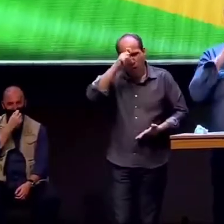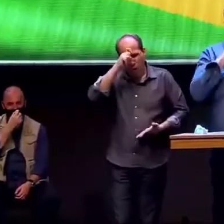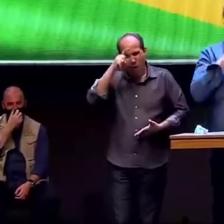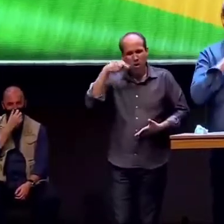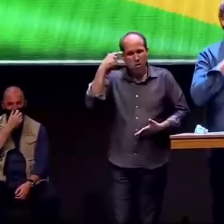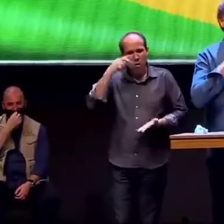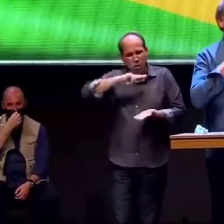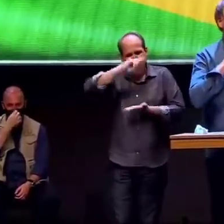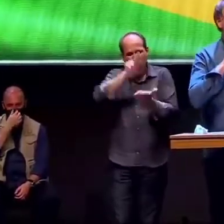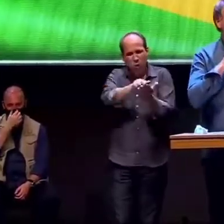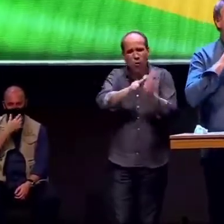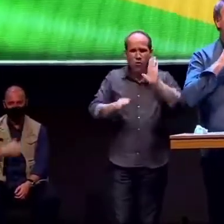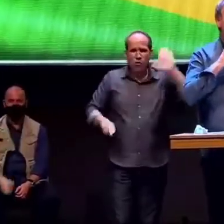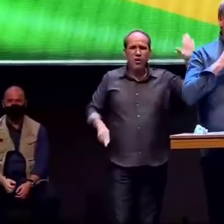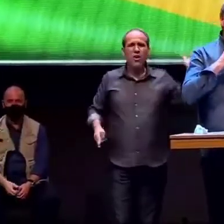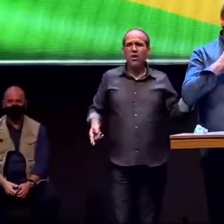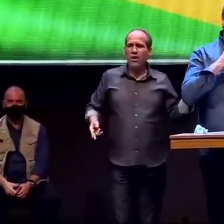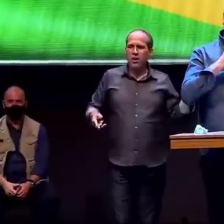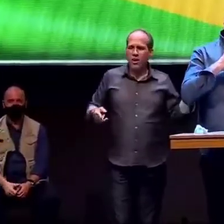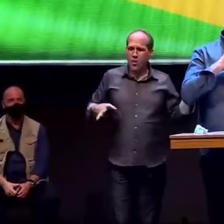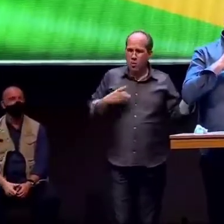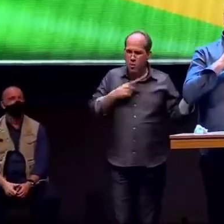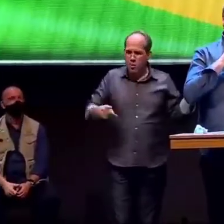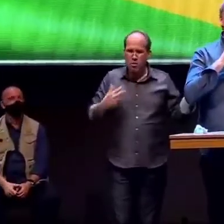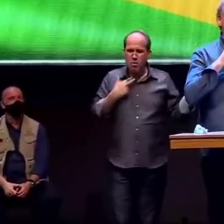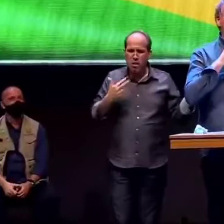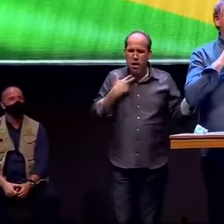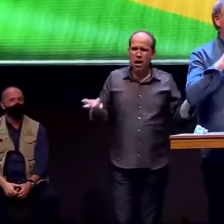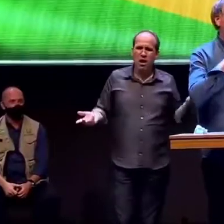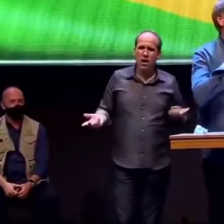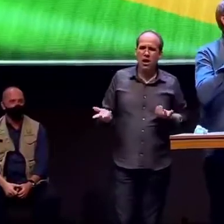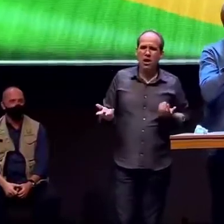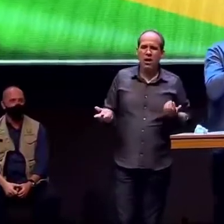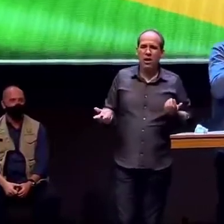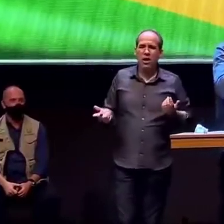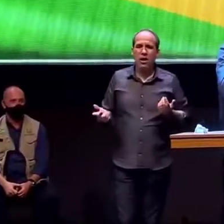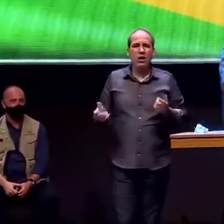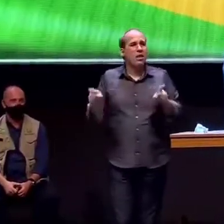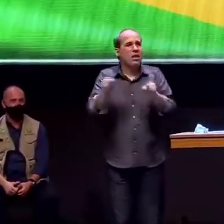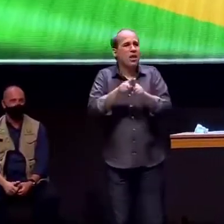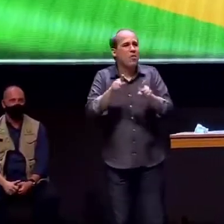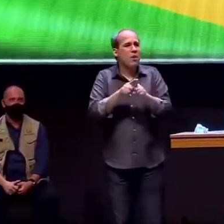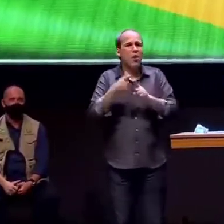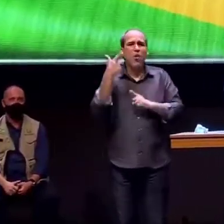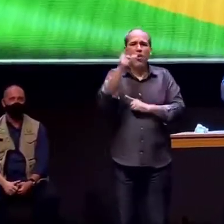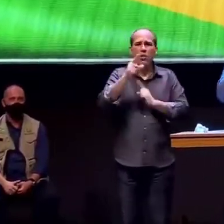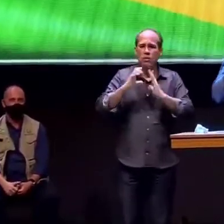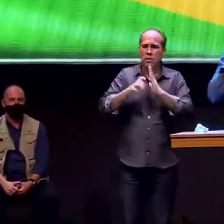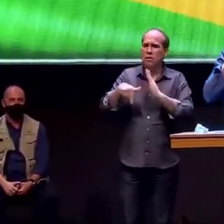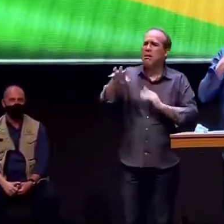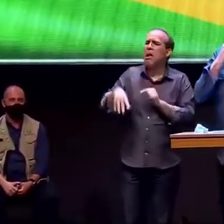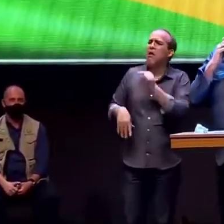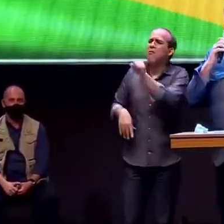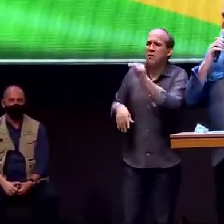quem é esse cara que se quer tem um partido sólido ao teu lado